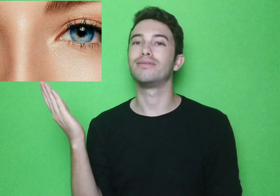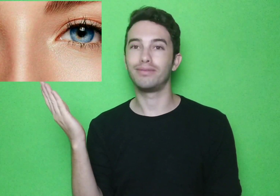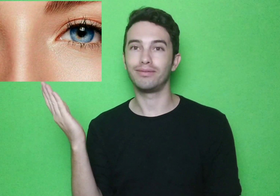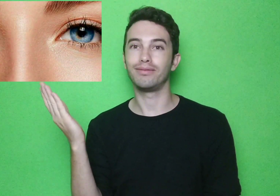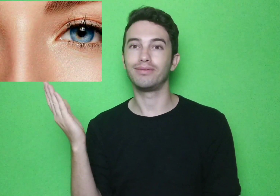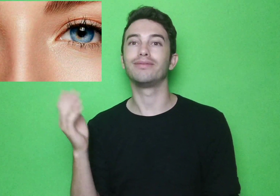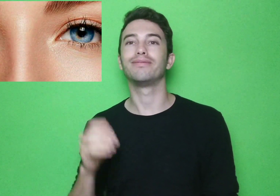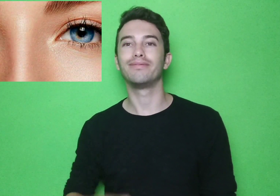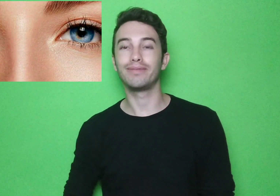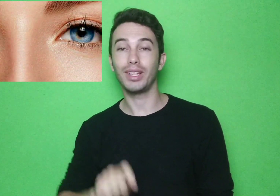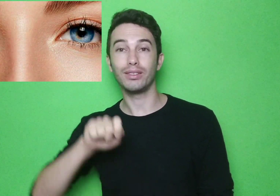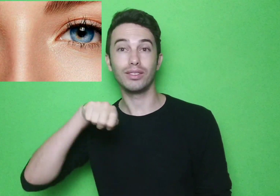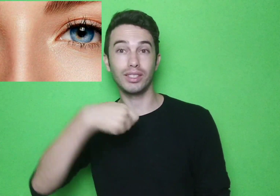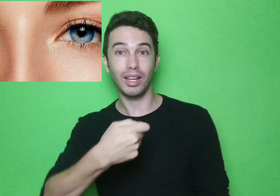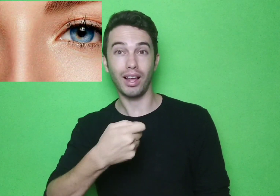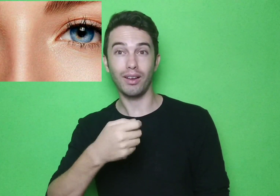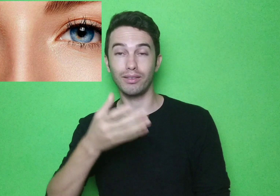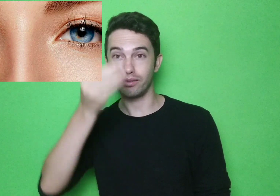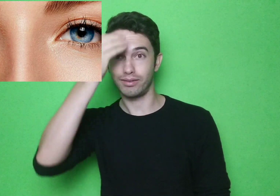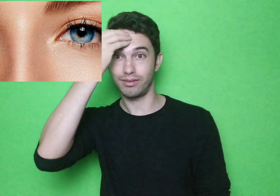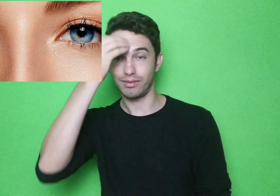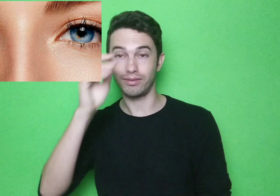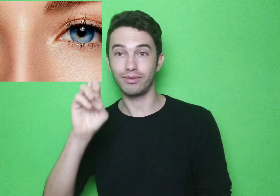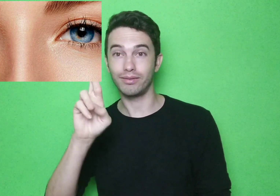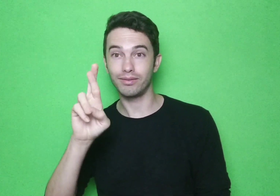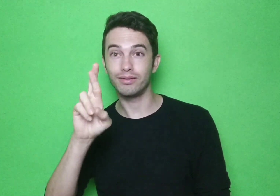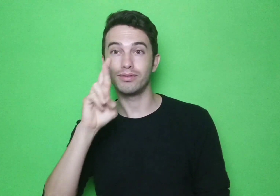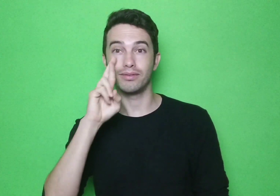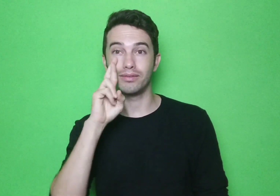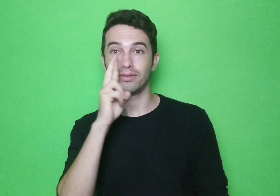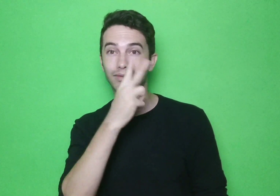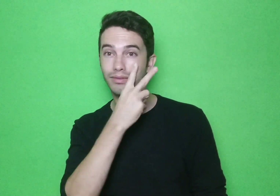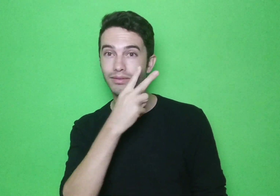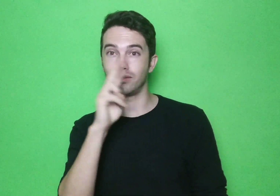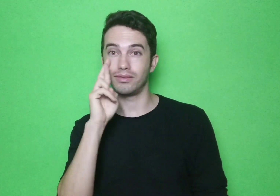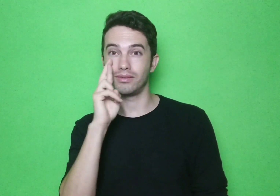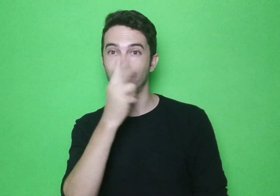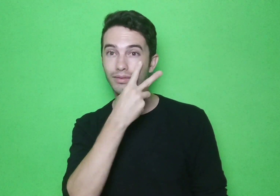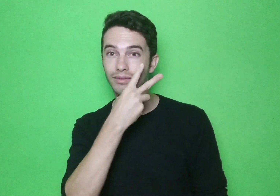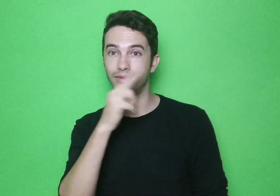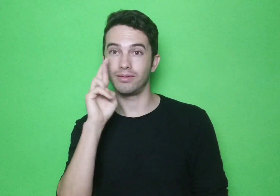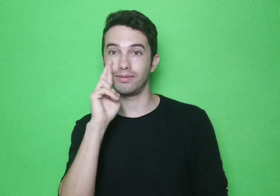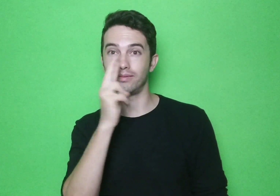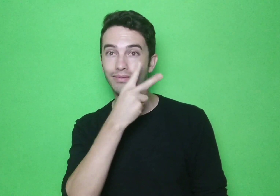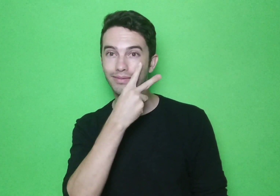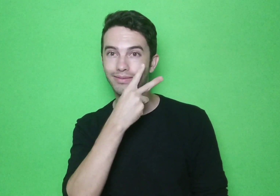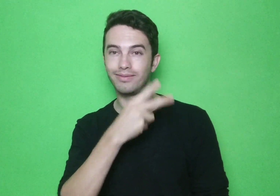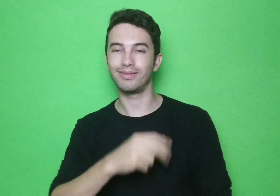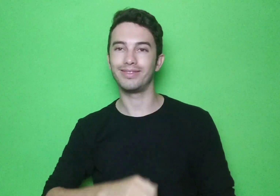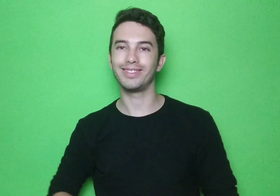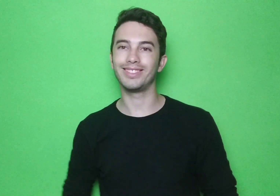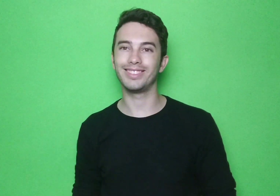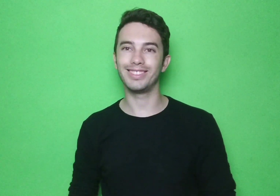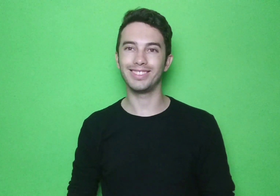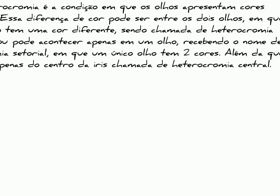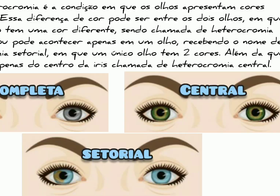na foto. Então novamente sinal para você guardar, heterocromia. A